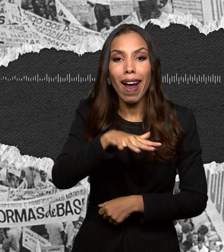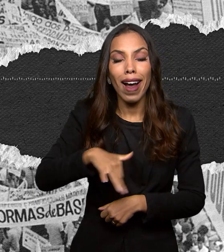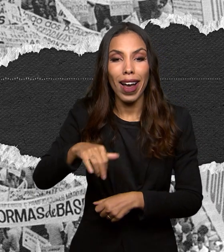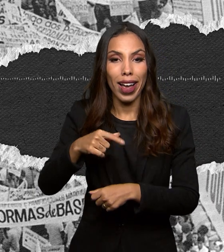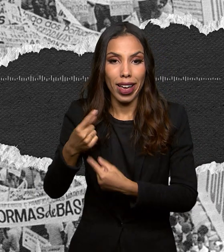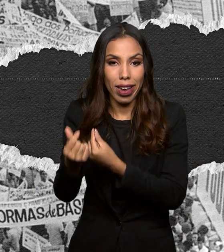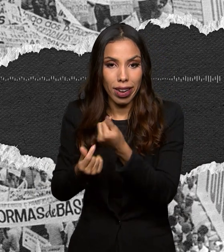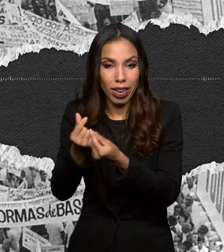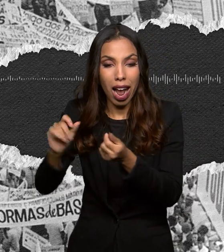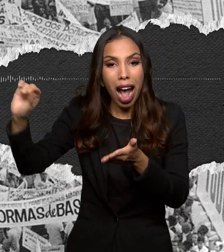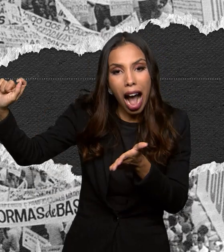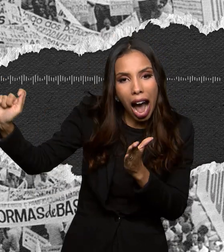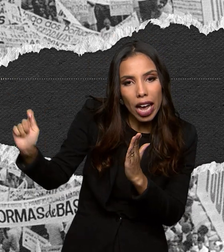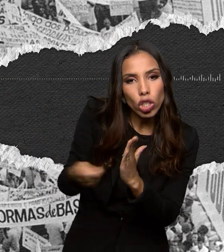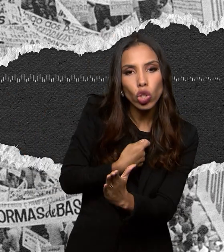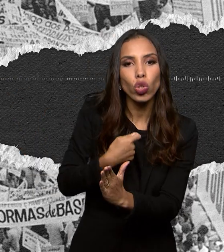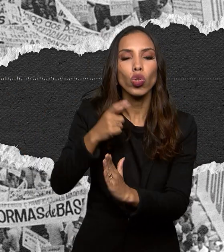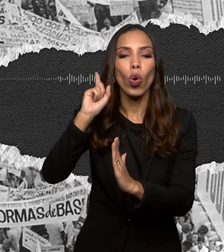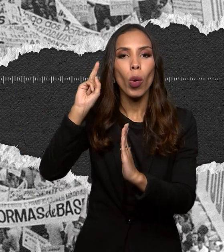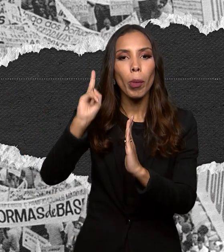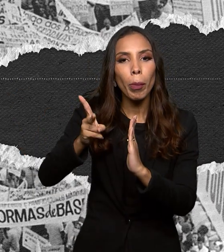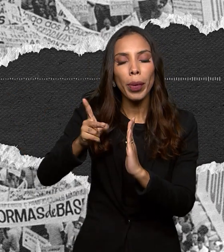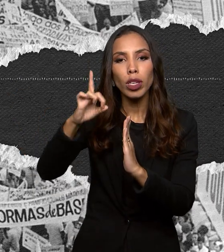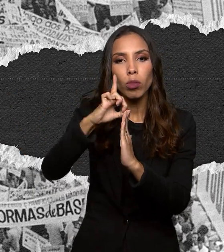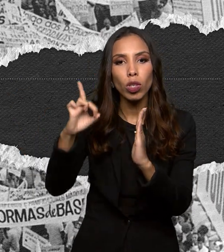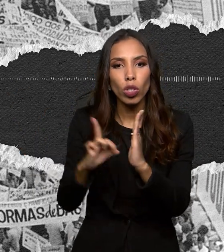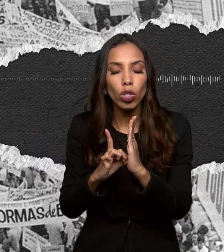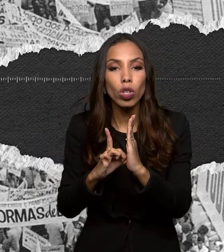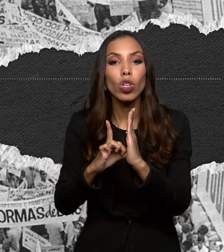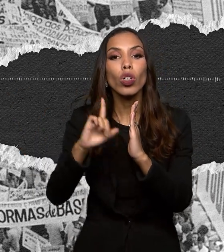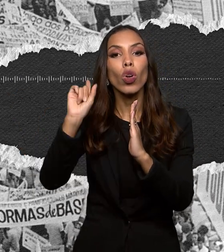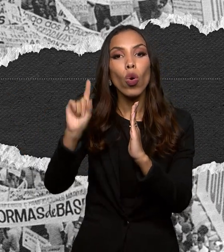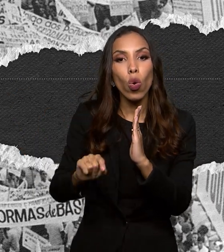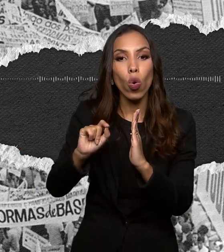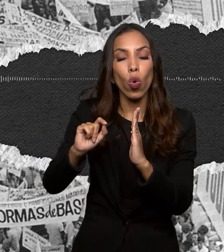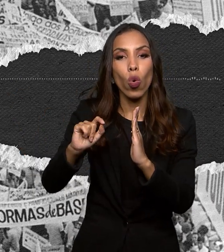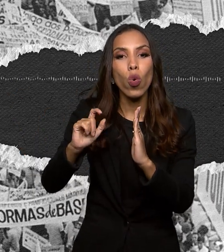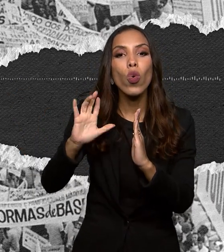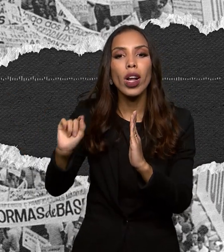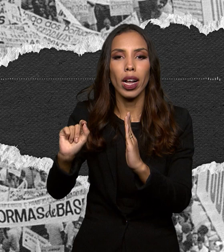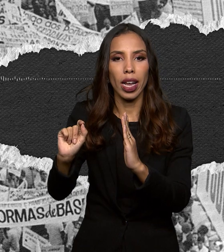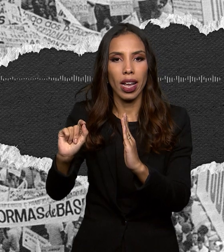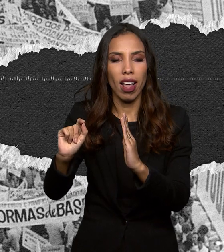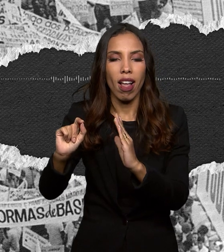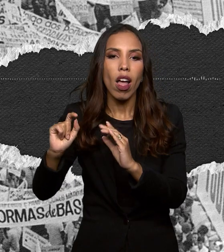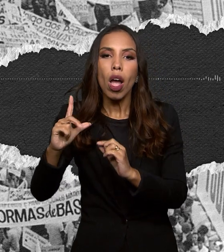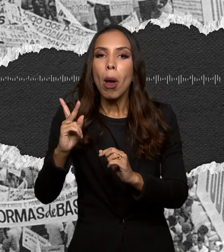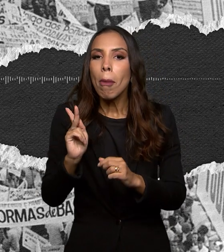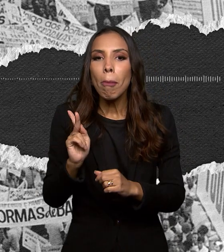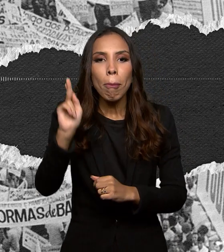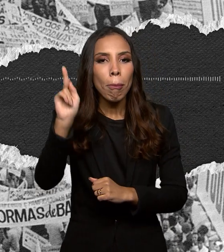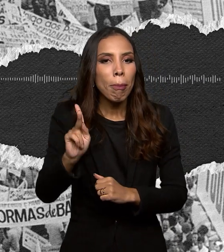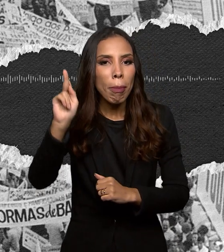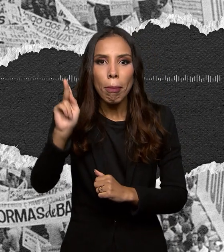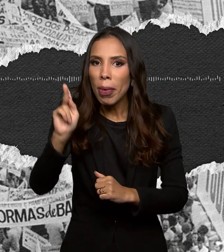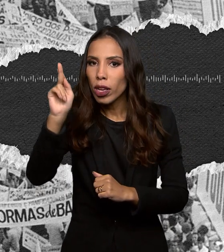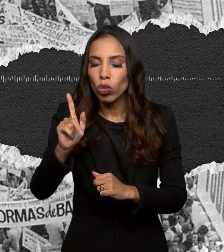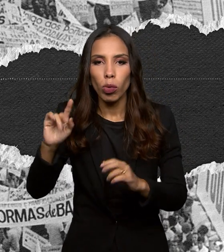mesmo dia, um decreto para encampar, quer dizer, estatizar, as refinarias de petróleo particulares em solo brasileiro,